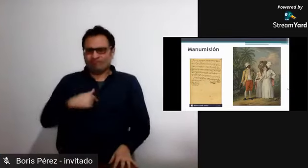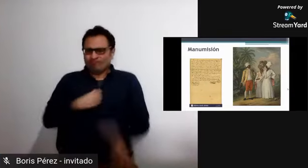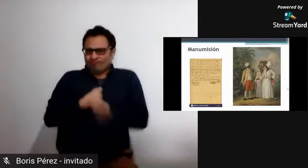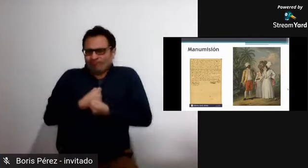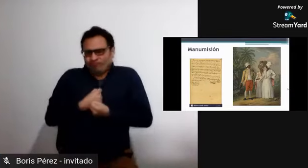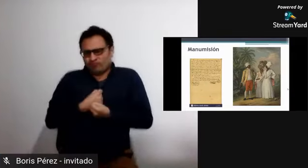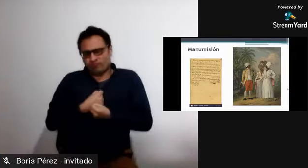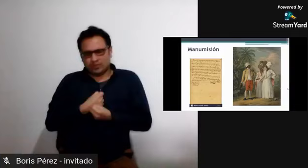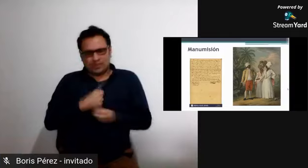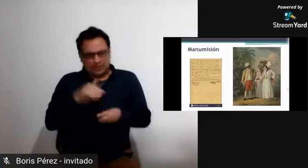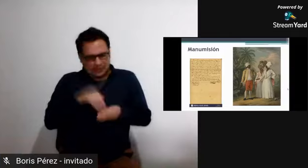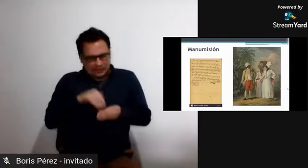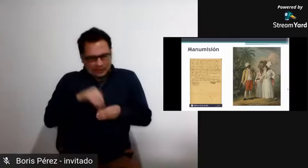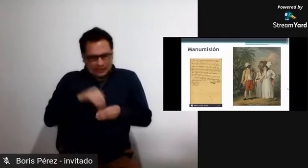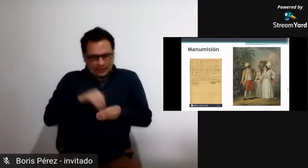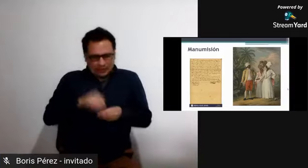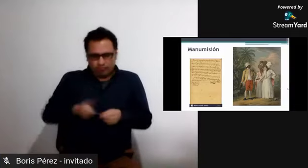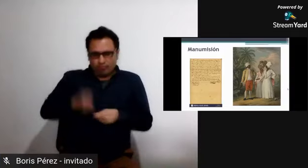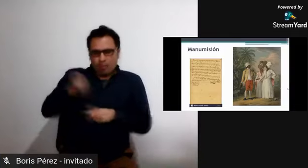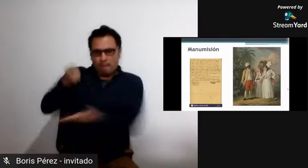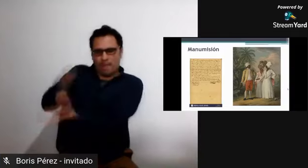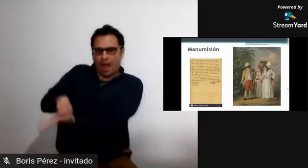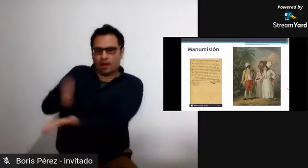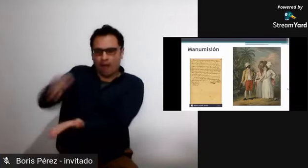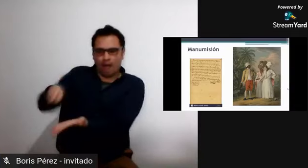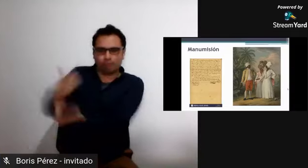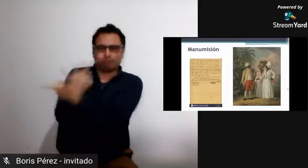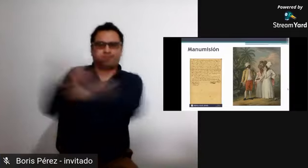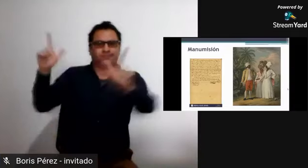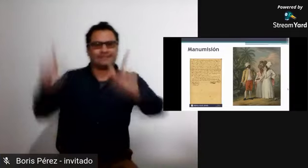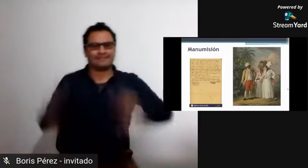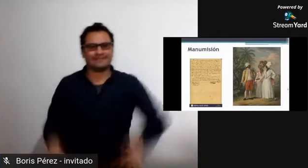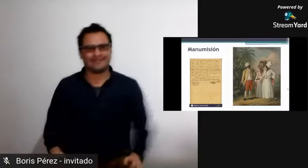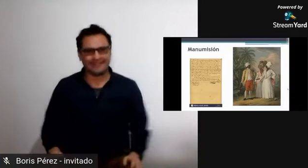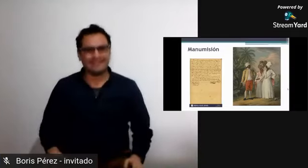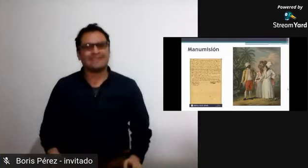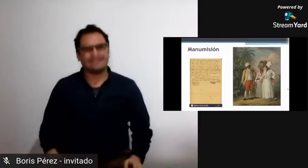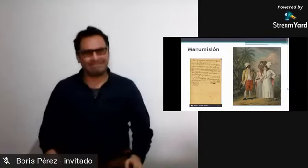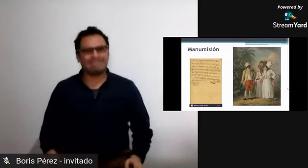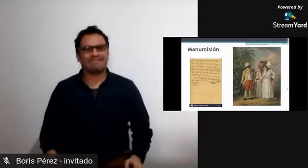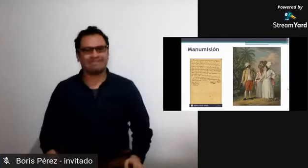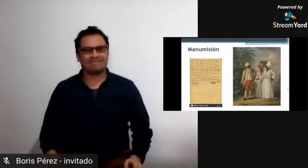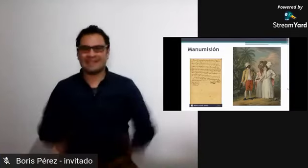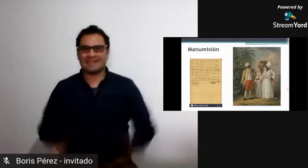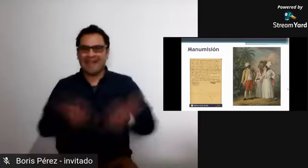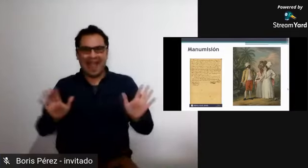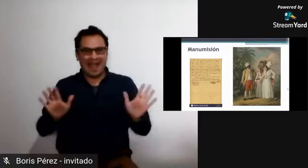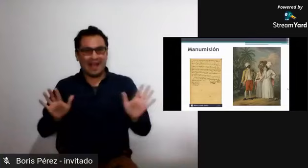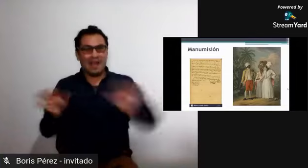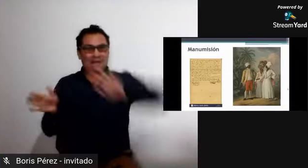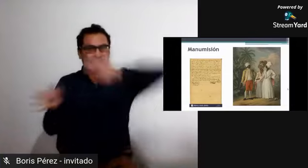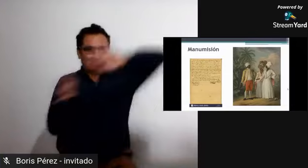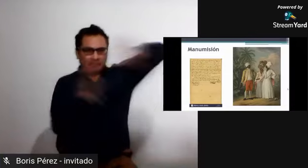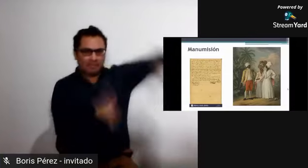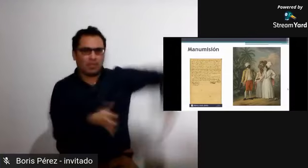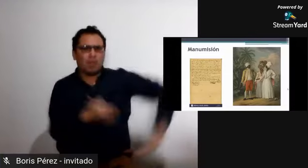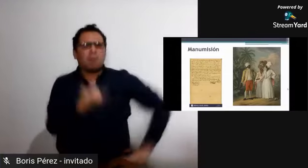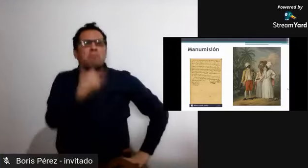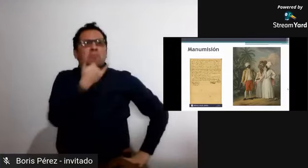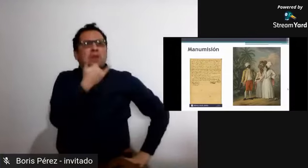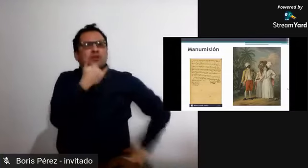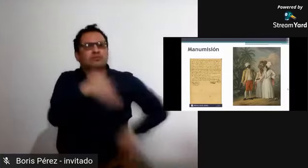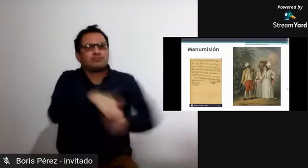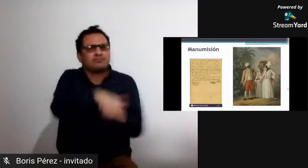acuerdo que se denomina la manumisión, conseguían comprar su libertad y así mismo comprar la